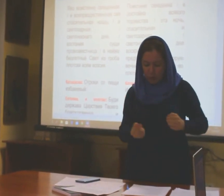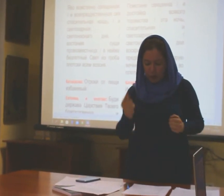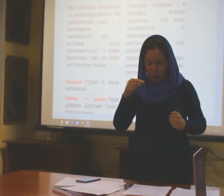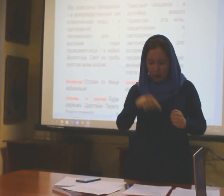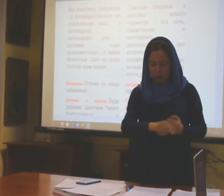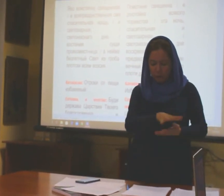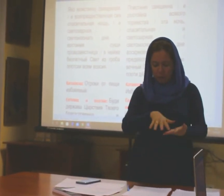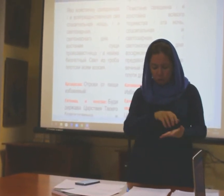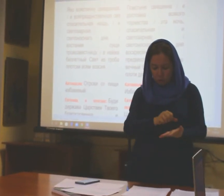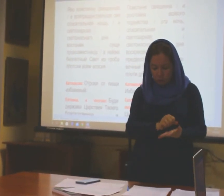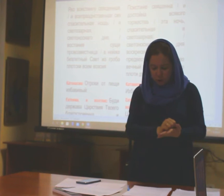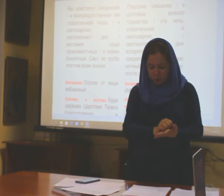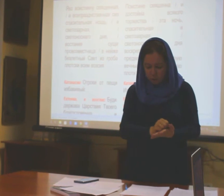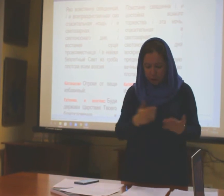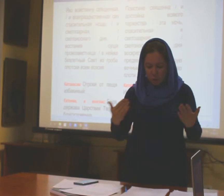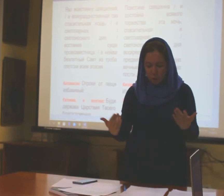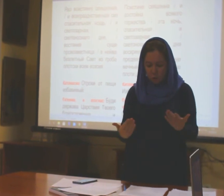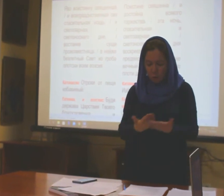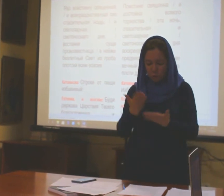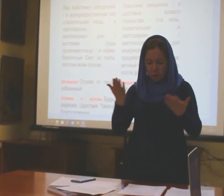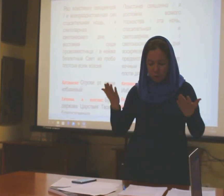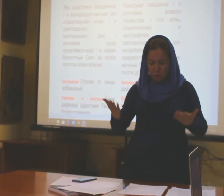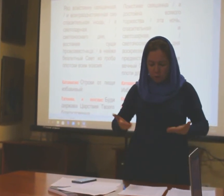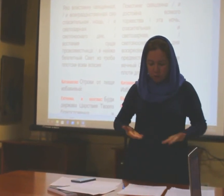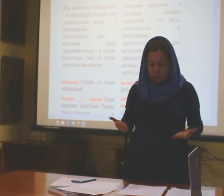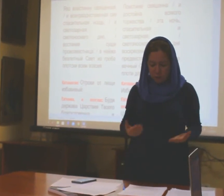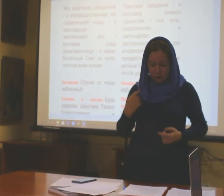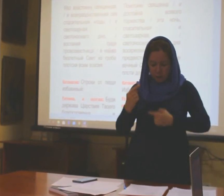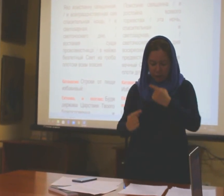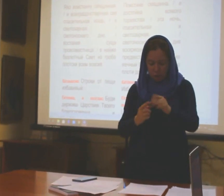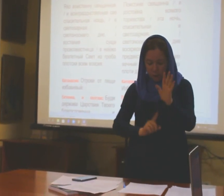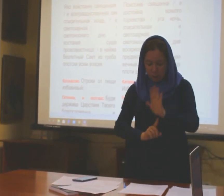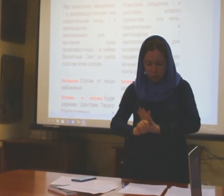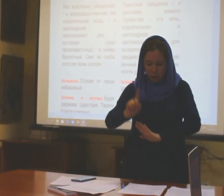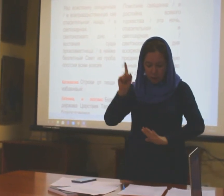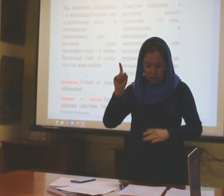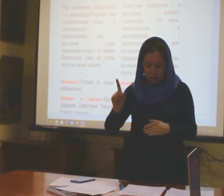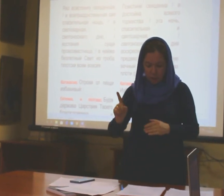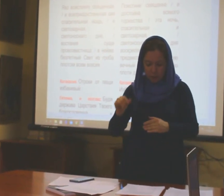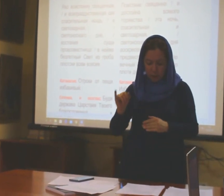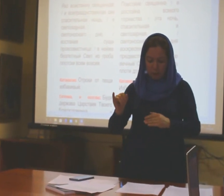адово разрушение, новой жизни, вечной начала и